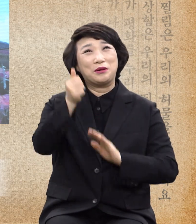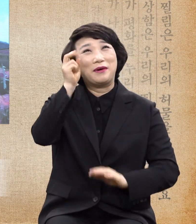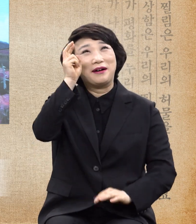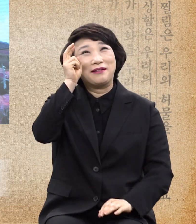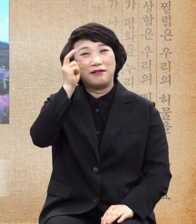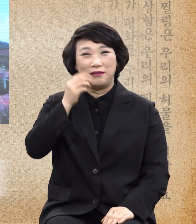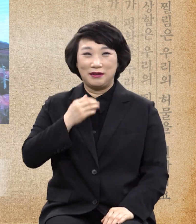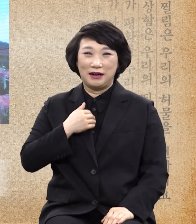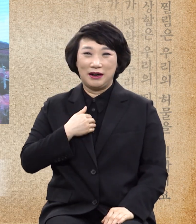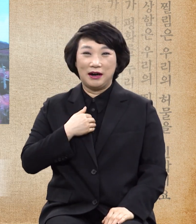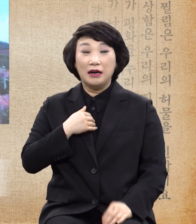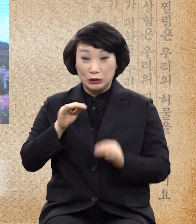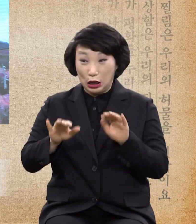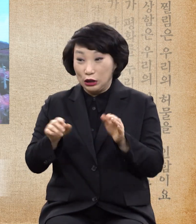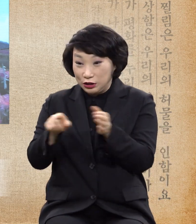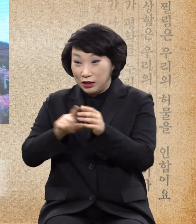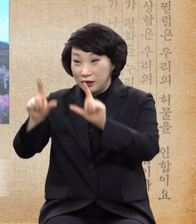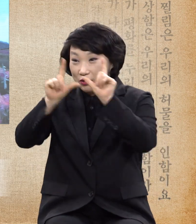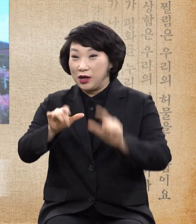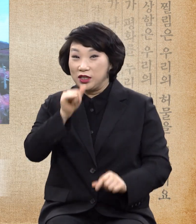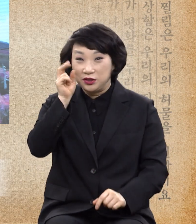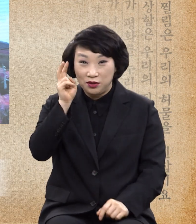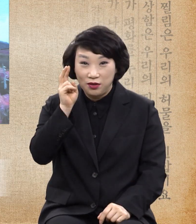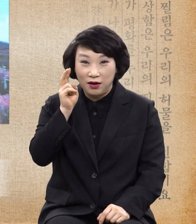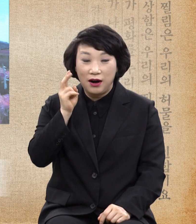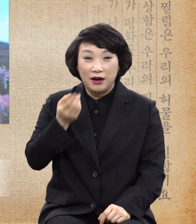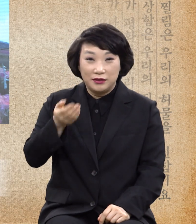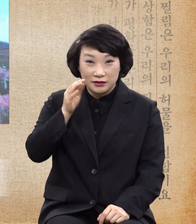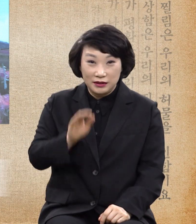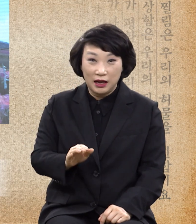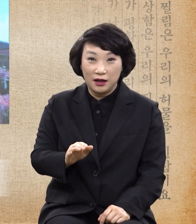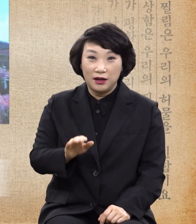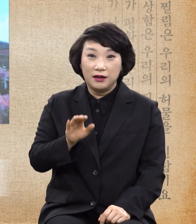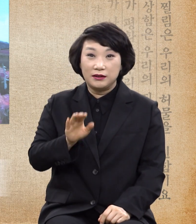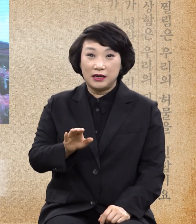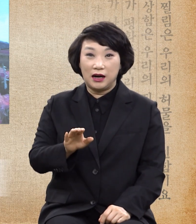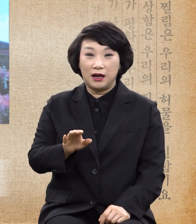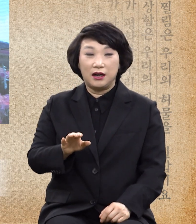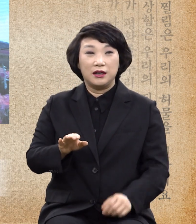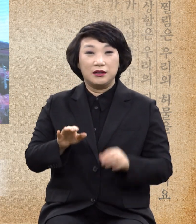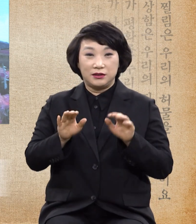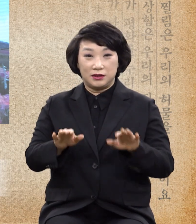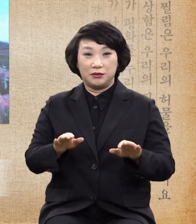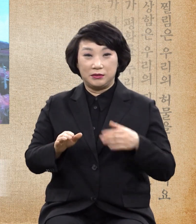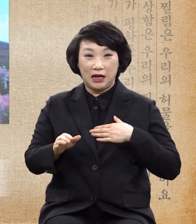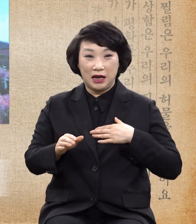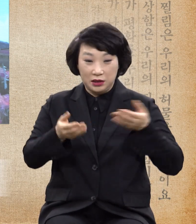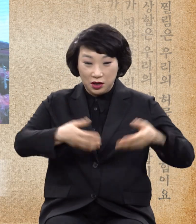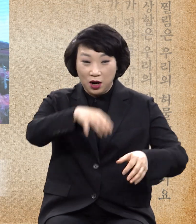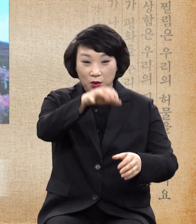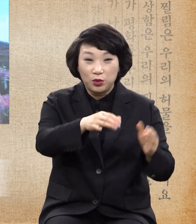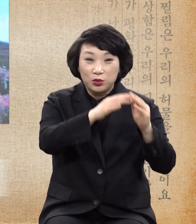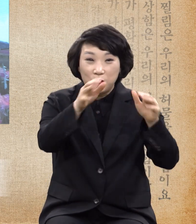물론 신앙생활은 하기는 했겠지만 지금 어둠의 사람처럼 해둘 게 아니냐.